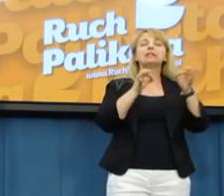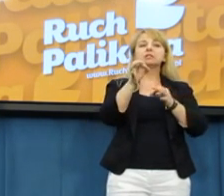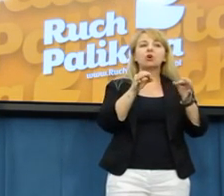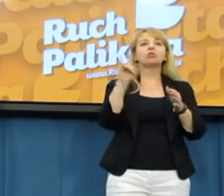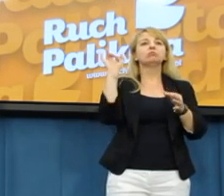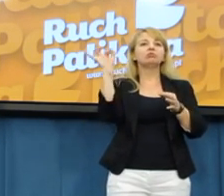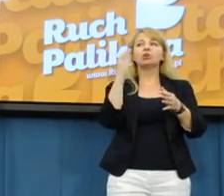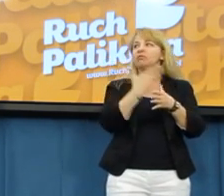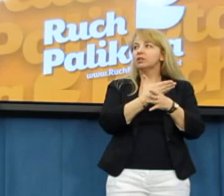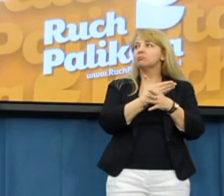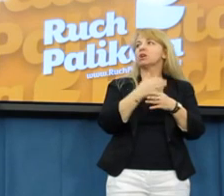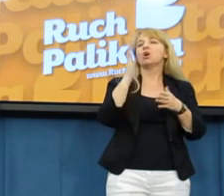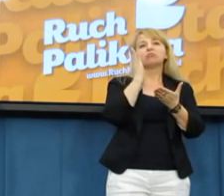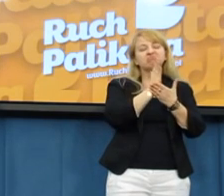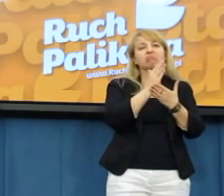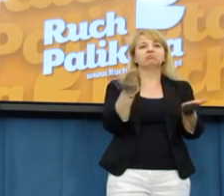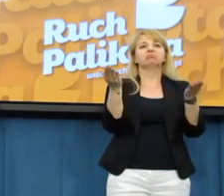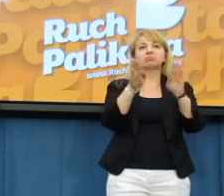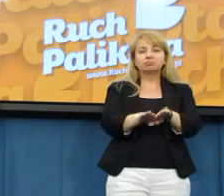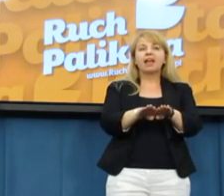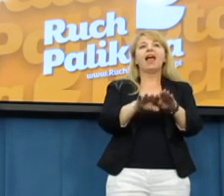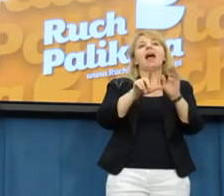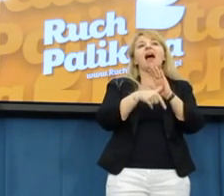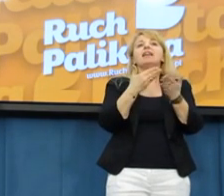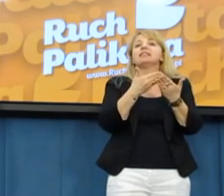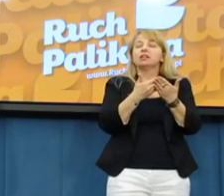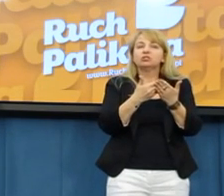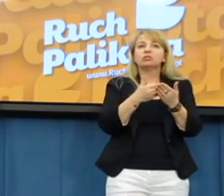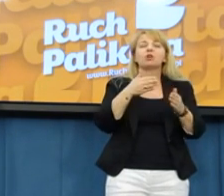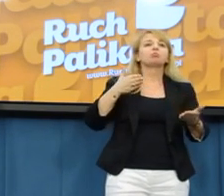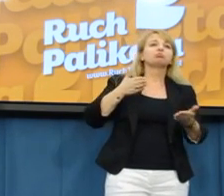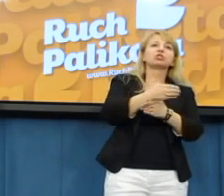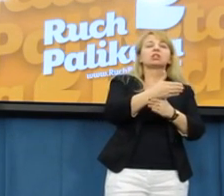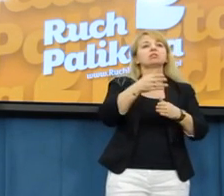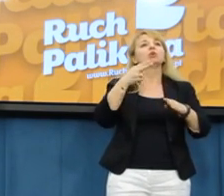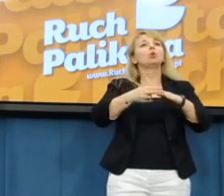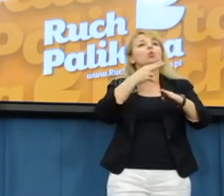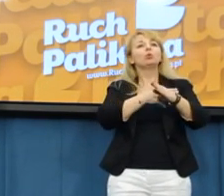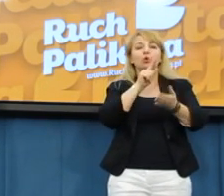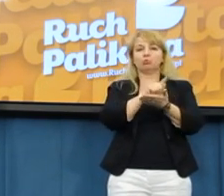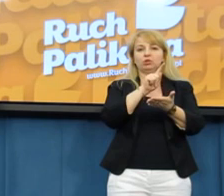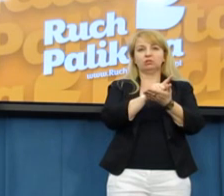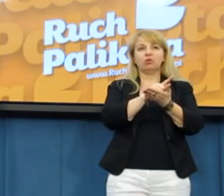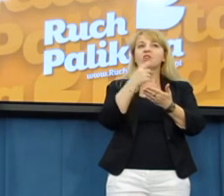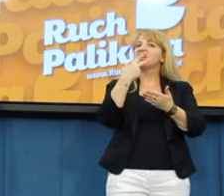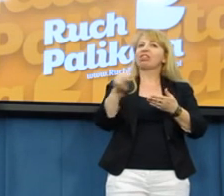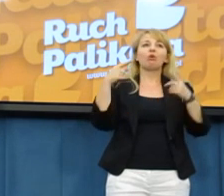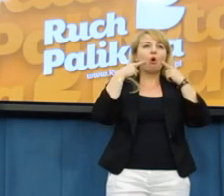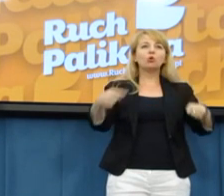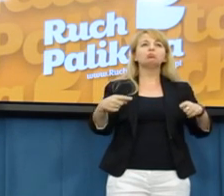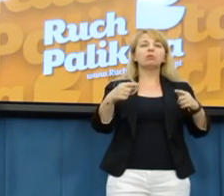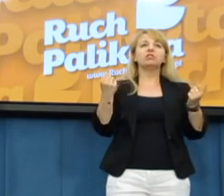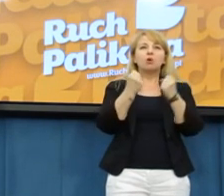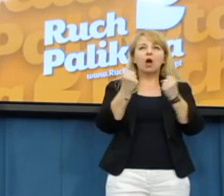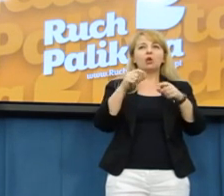zasadzie już spankrutowała w skutek działań podejmowanych przez urzędników, działań nieodpowiedzialnych. No ale o szczegółach opowie